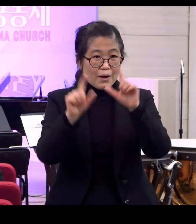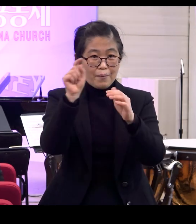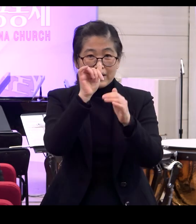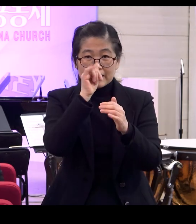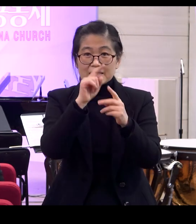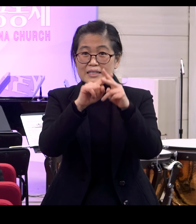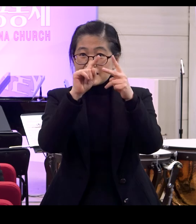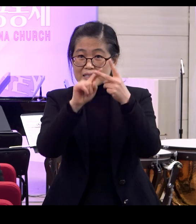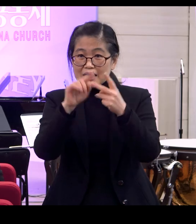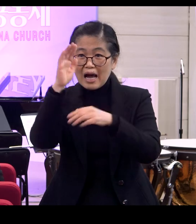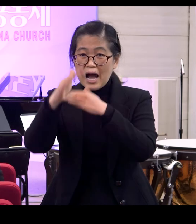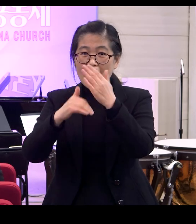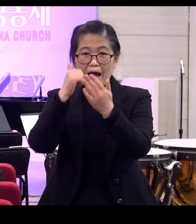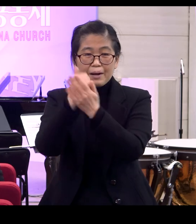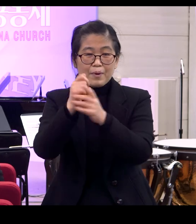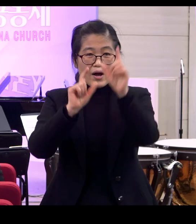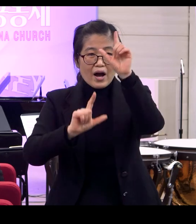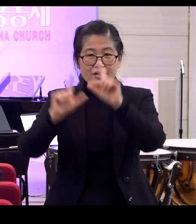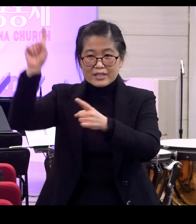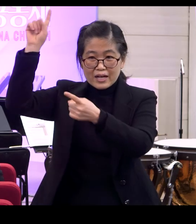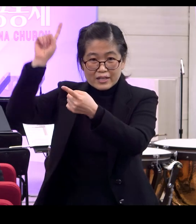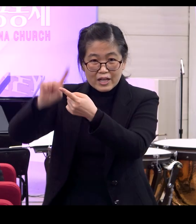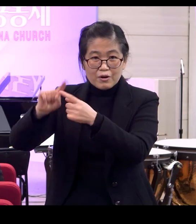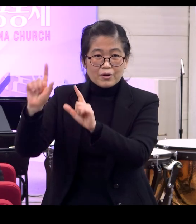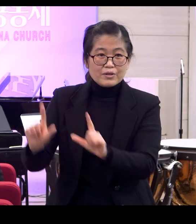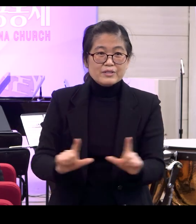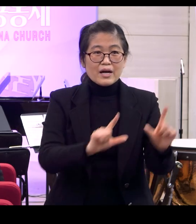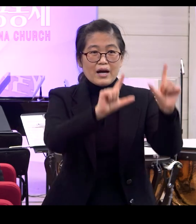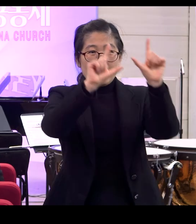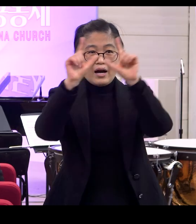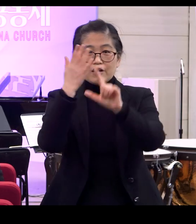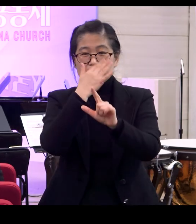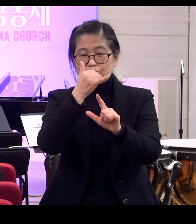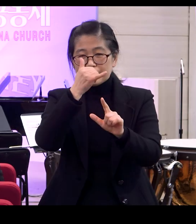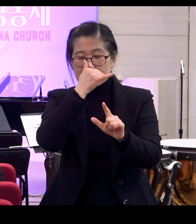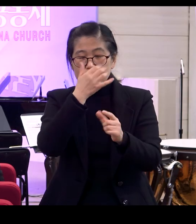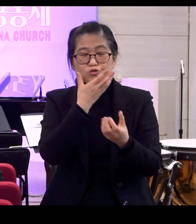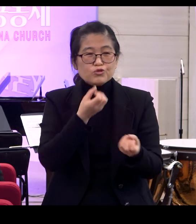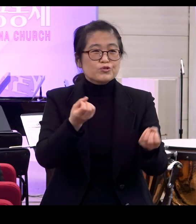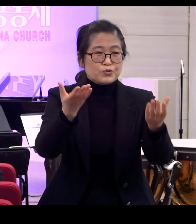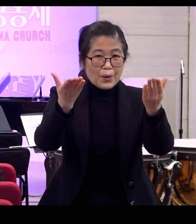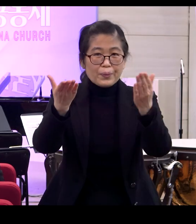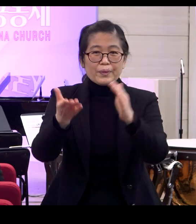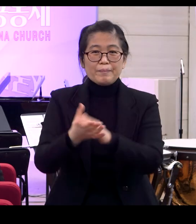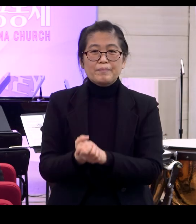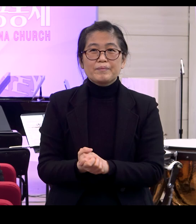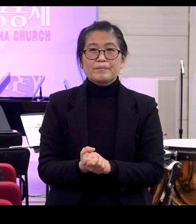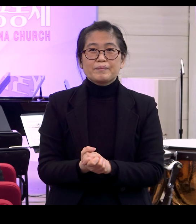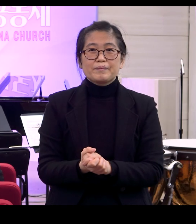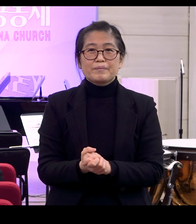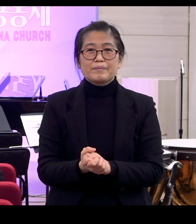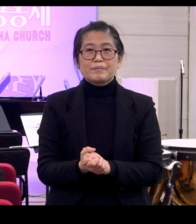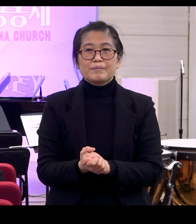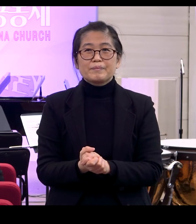있든 하나님의 형상대로 살아갈 수 있기를 죄인으로 주원합니다 우리가 살아갈 모습이에요